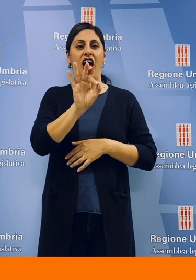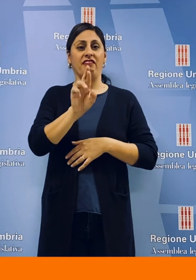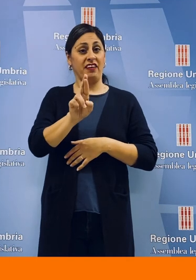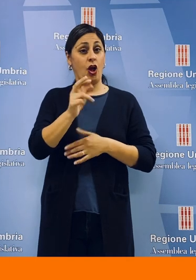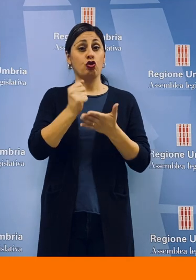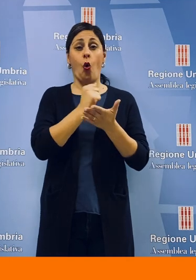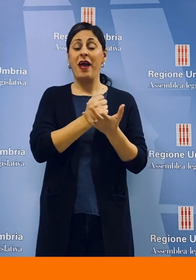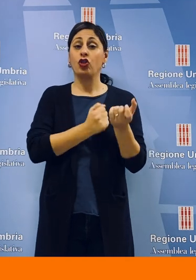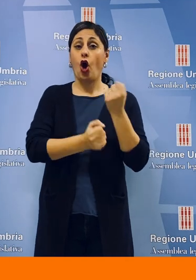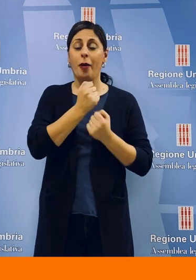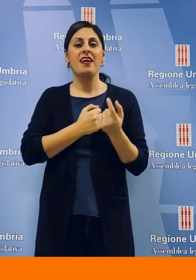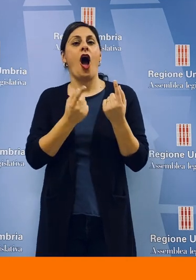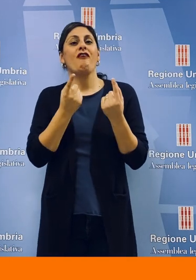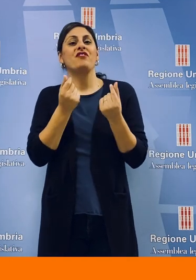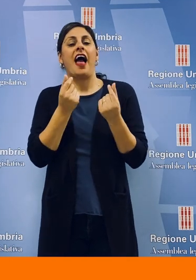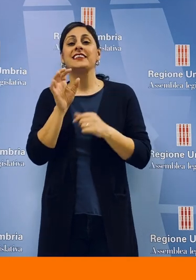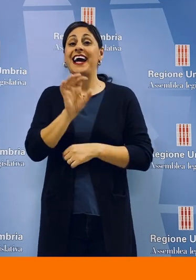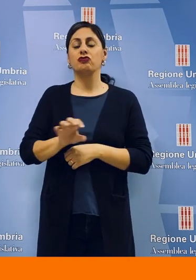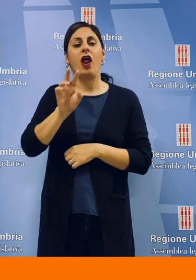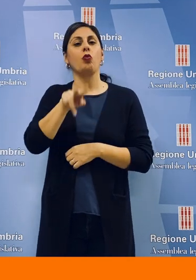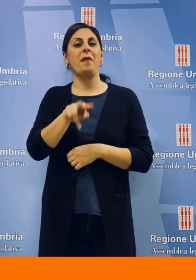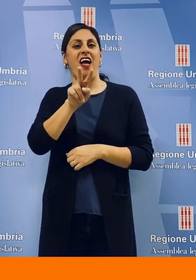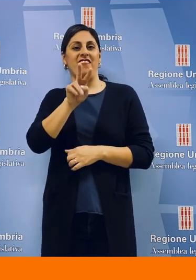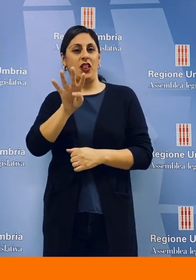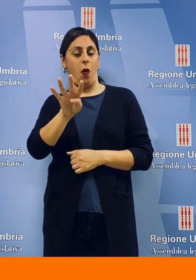e Finanza Regionale 2024 della Regione Umbria.